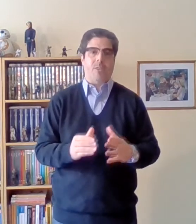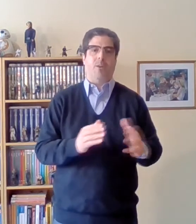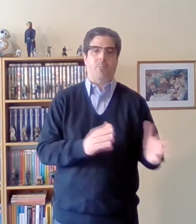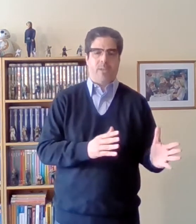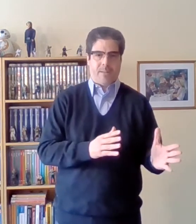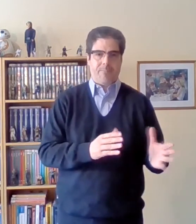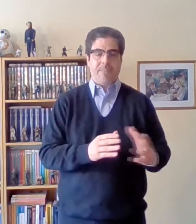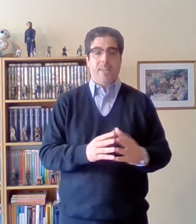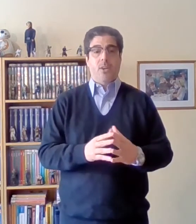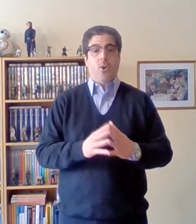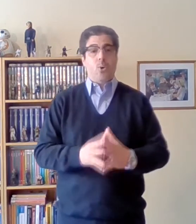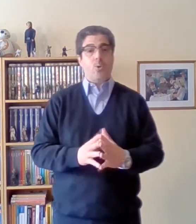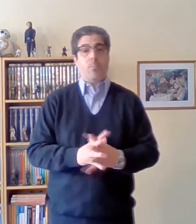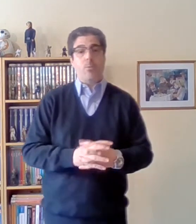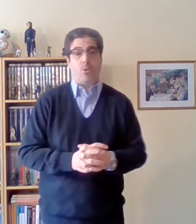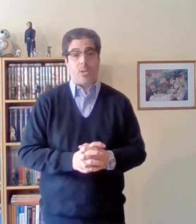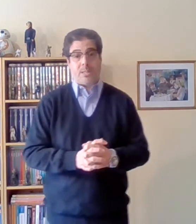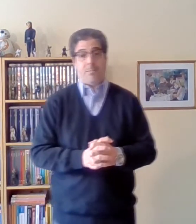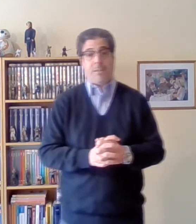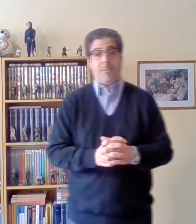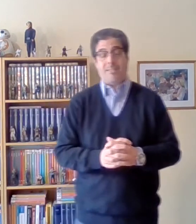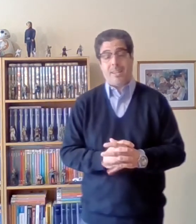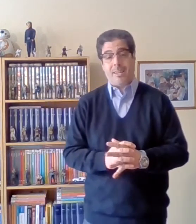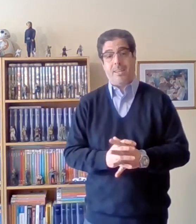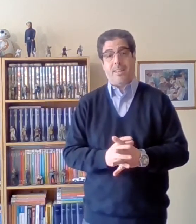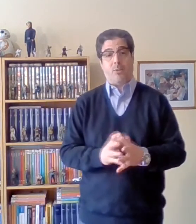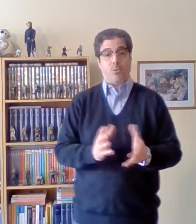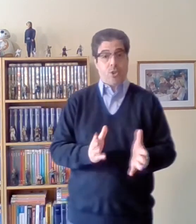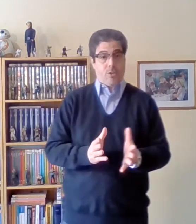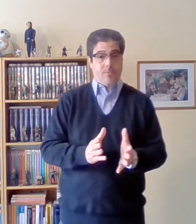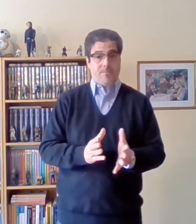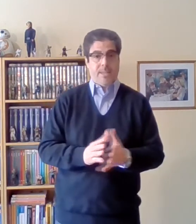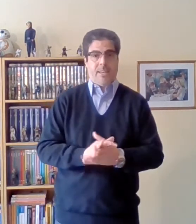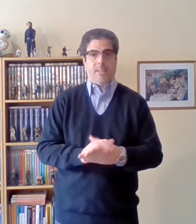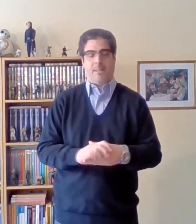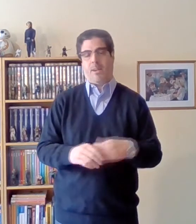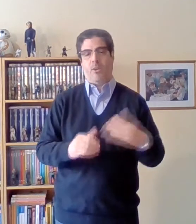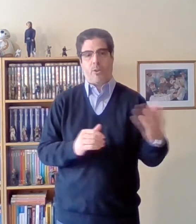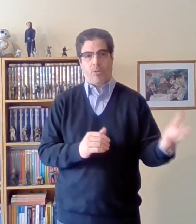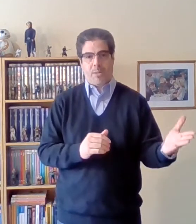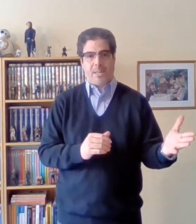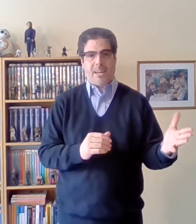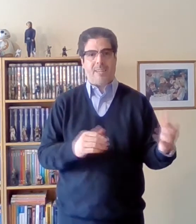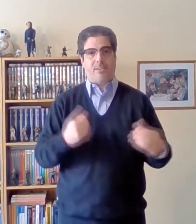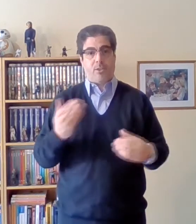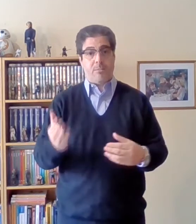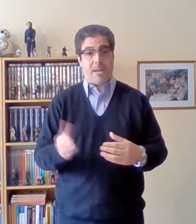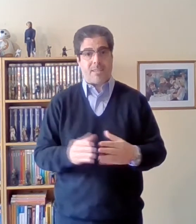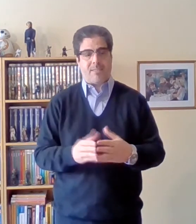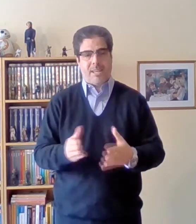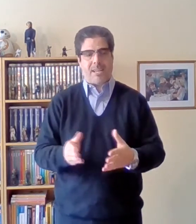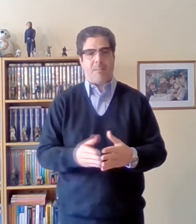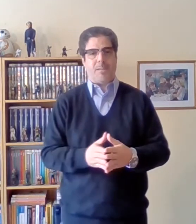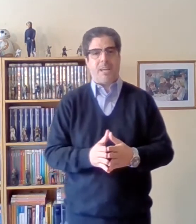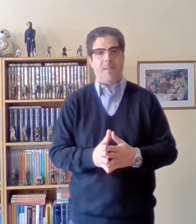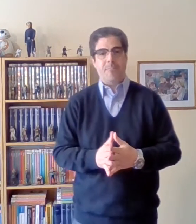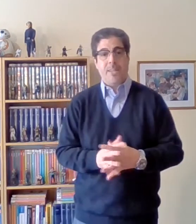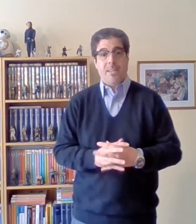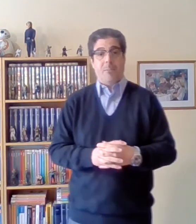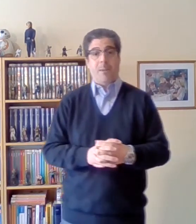va a oponer. Otro punto que también va a ser de discusión entre los economistas clásicos y Marx, en el Capital, va